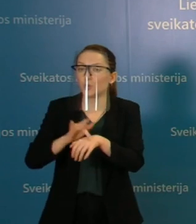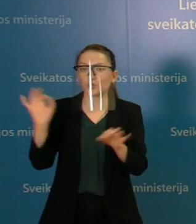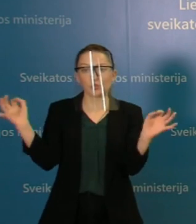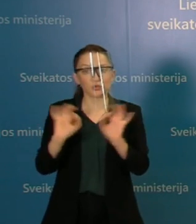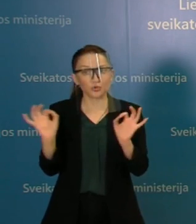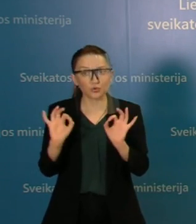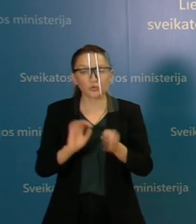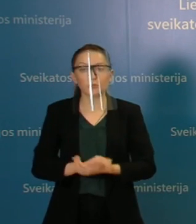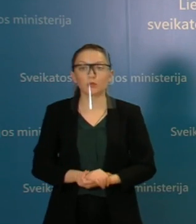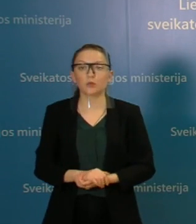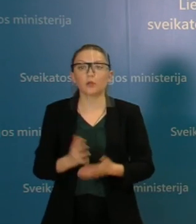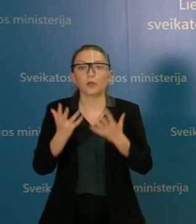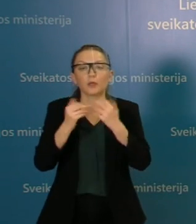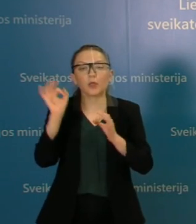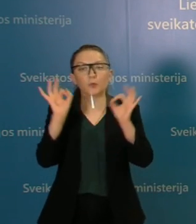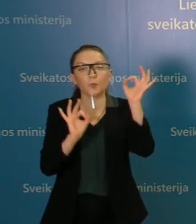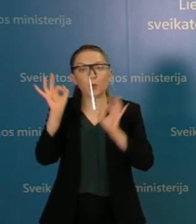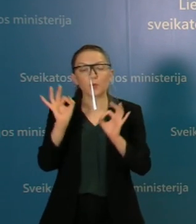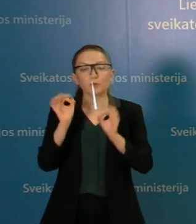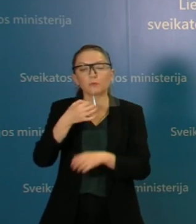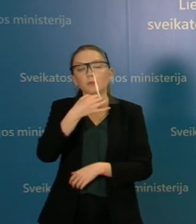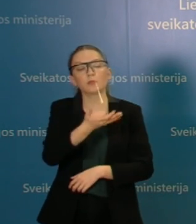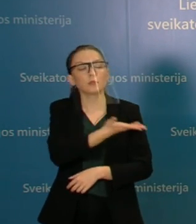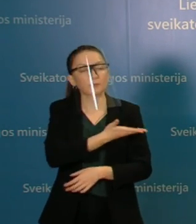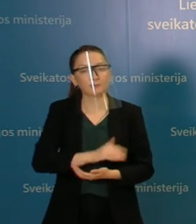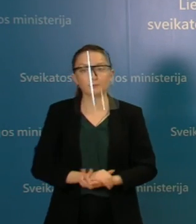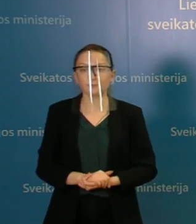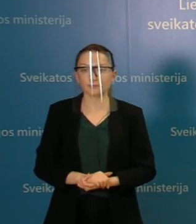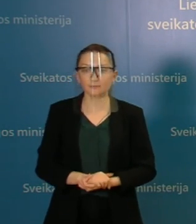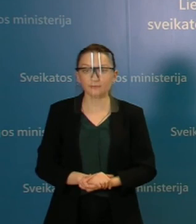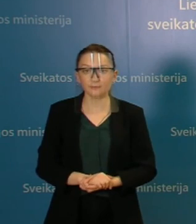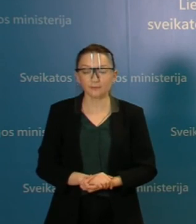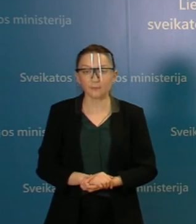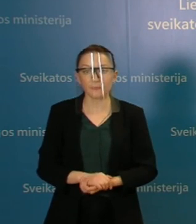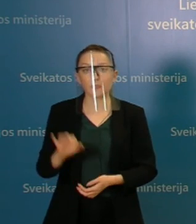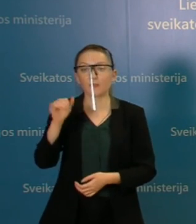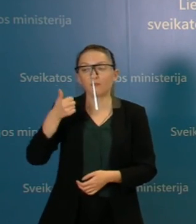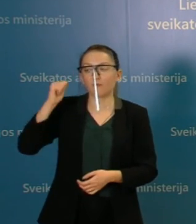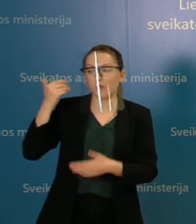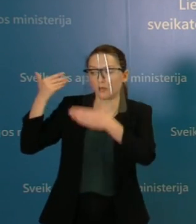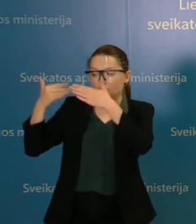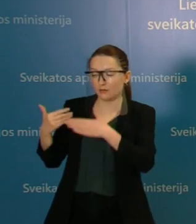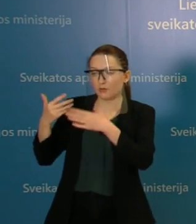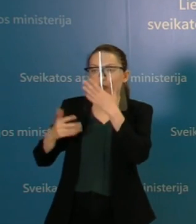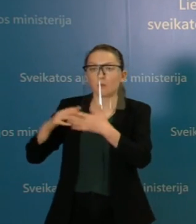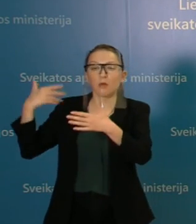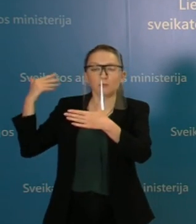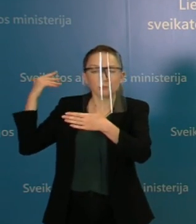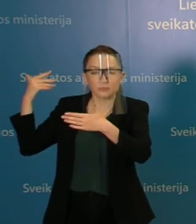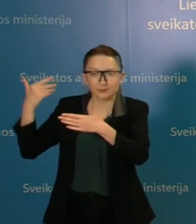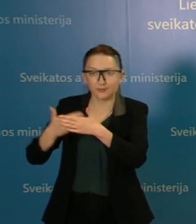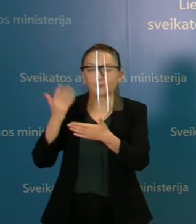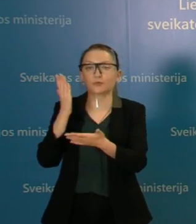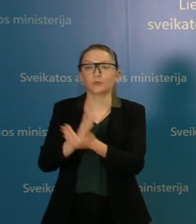simptomų, kokia jų dalis yra labai sunkus pacientai? Taip, jeigu kalbėti apie vakardieną arba apskritai, kaip aš jau minėjau,